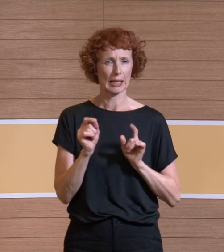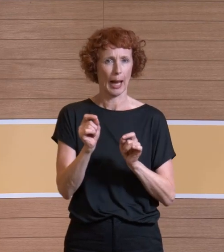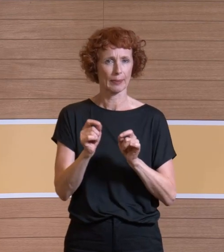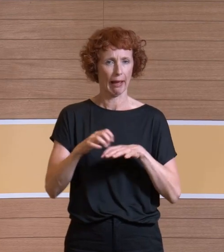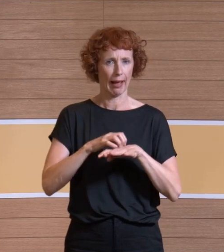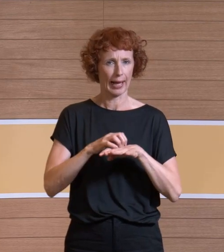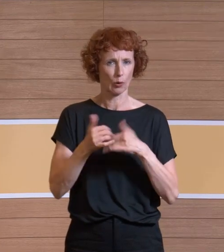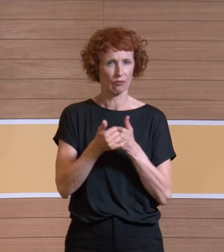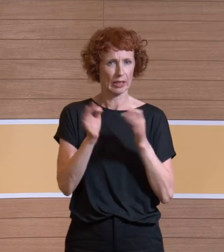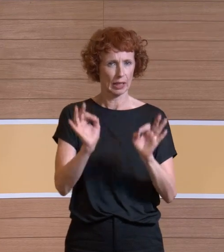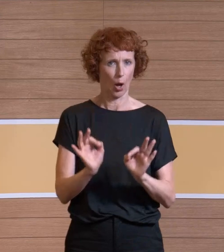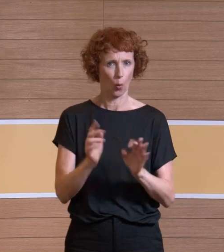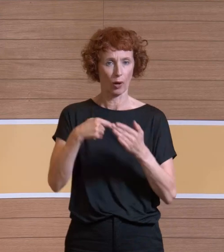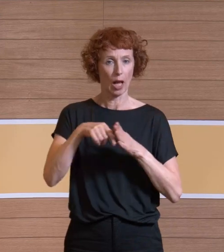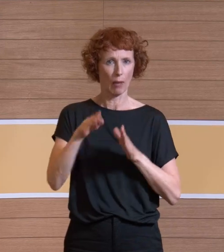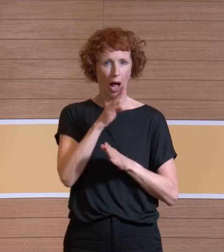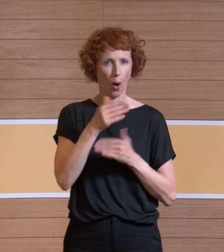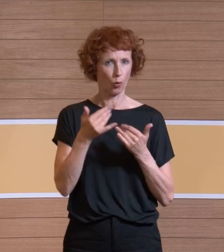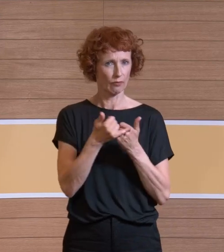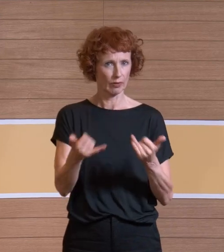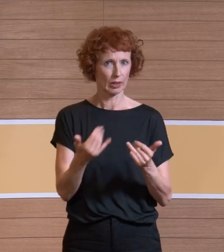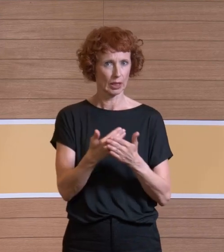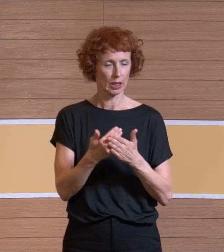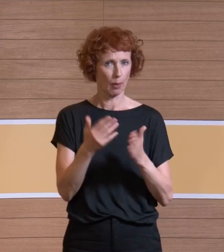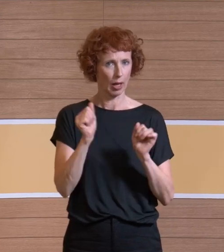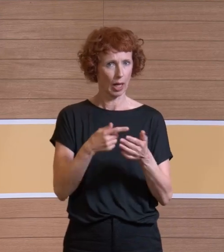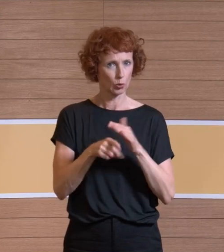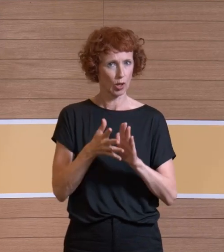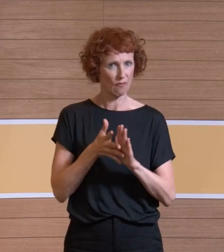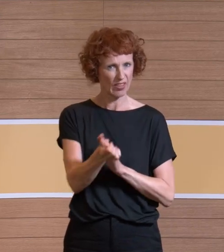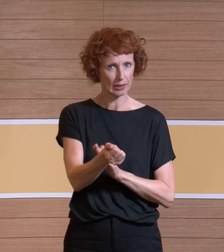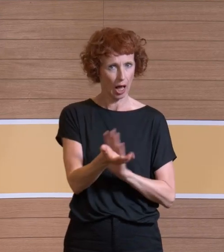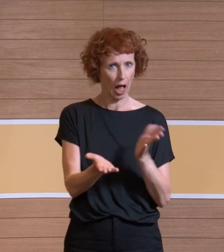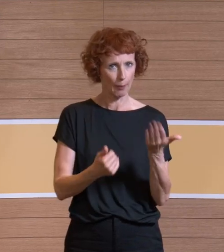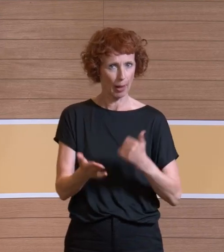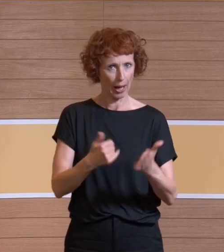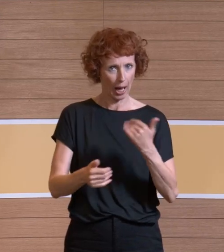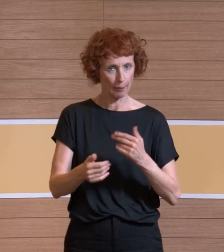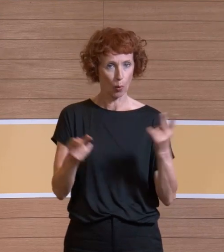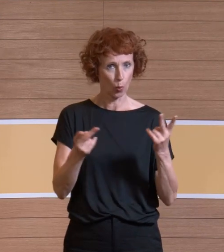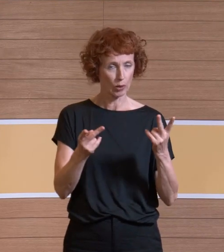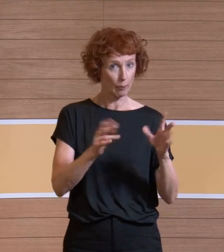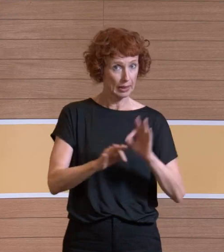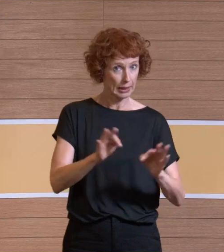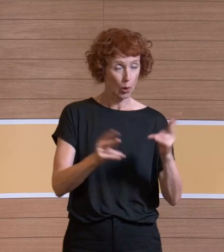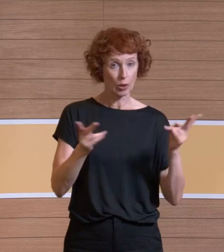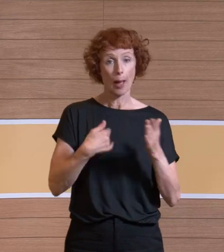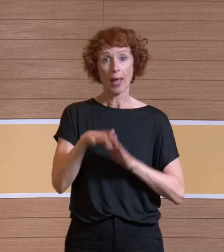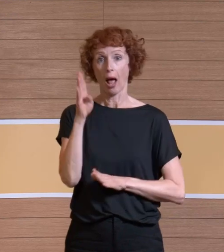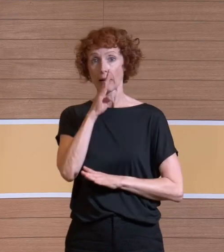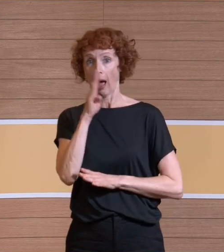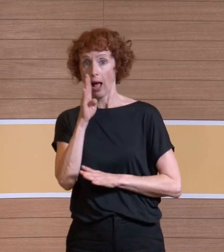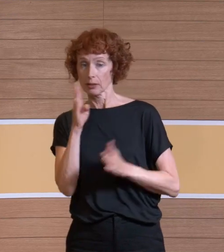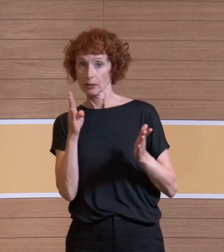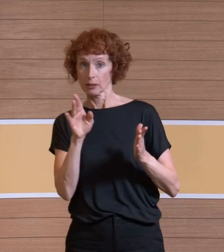Und da ist ja immer die Frage, ist es eher was, was ich abfiltern kann? Ist es ein Partikel oder sind es eher Gase? Und dann habe ich natürlich die